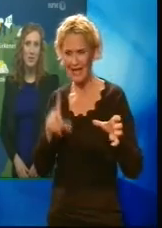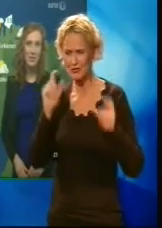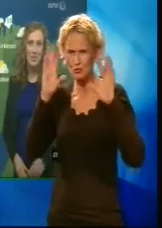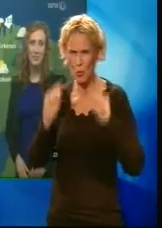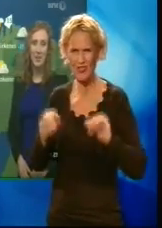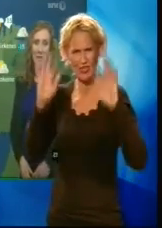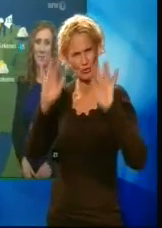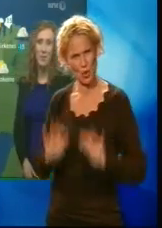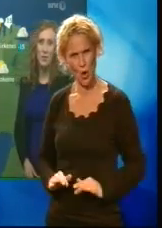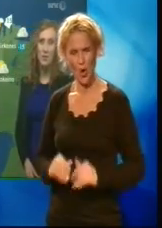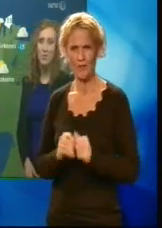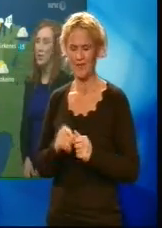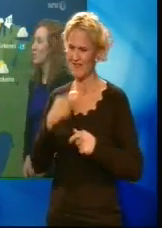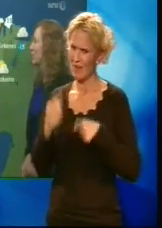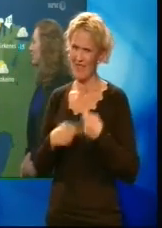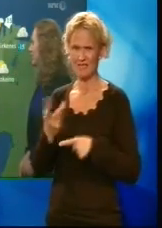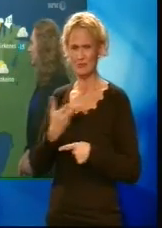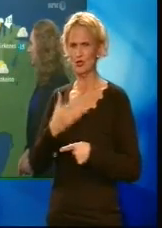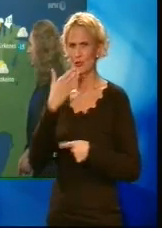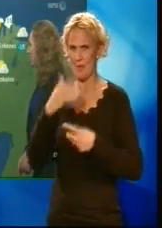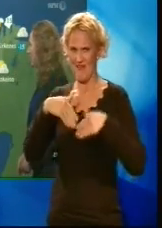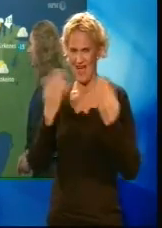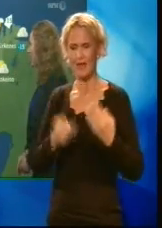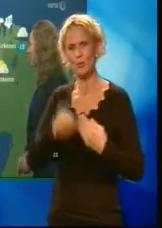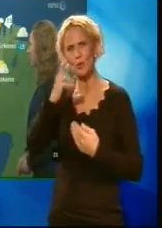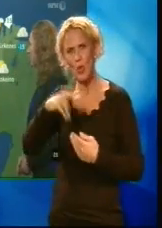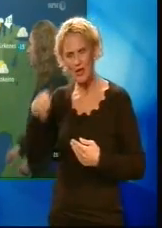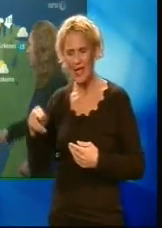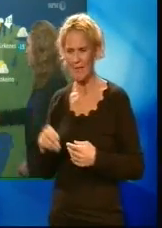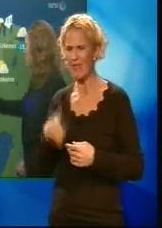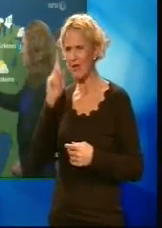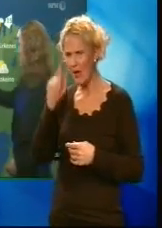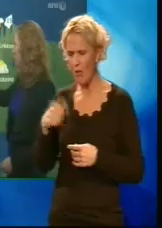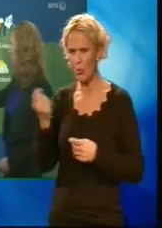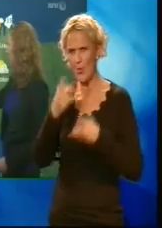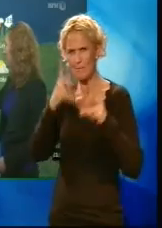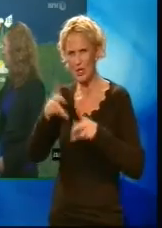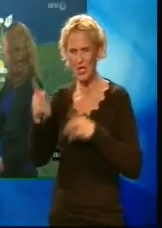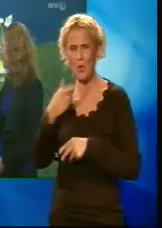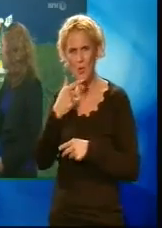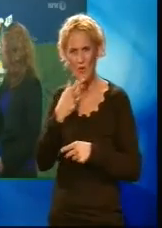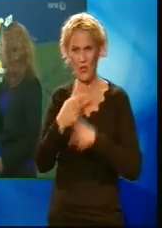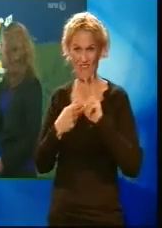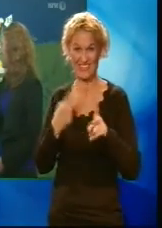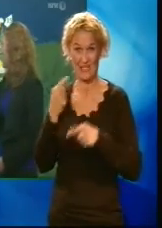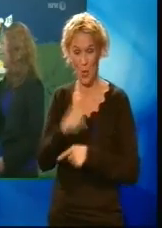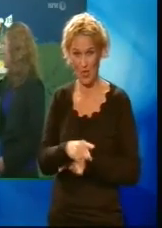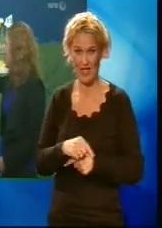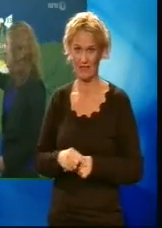av og til. Det blir fortsatt mye bra vær i Nord-Norge, men det er utrykt for noen byger i Lofoten og Vesterålen. Og det vil blåse sør-vestlig opp